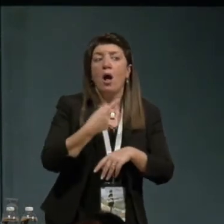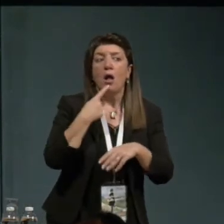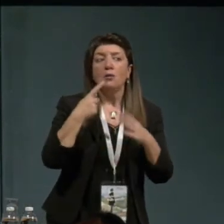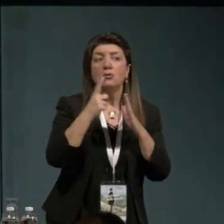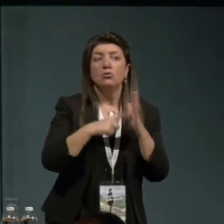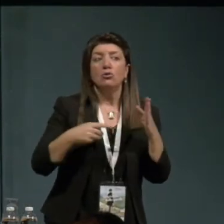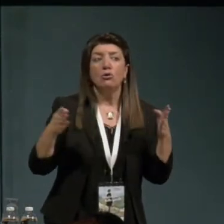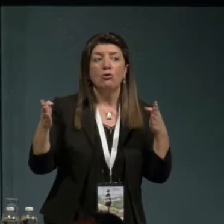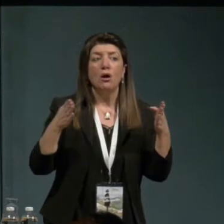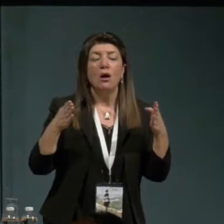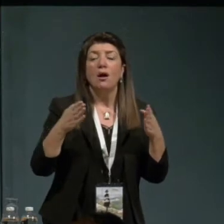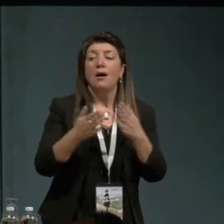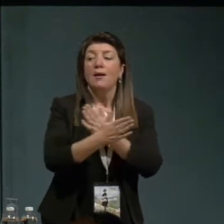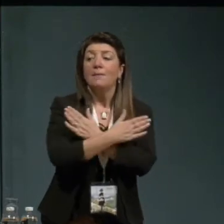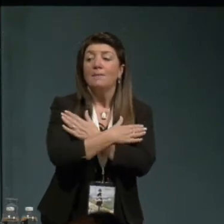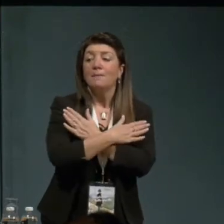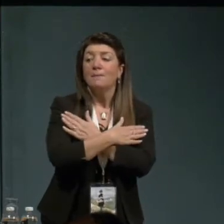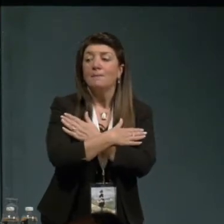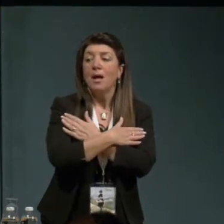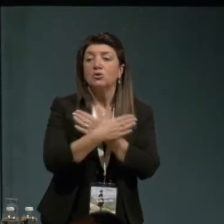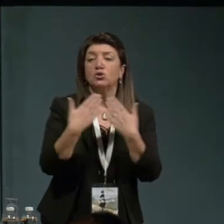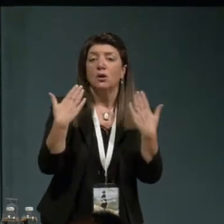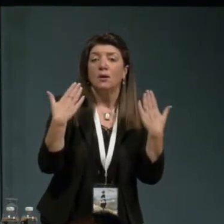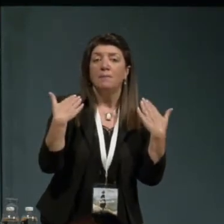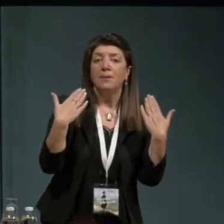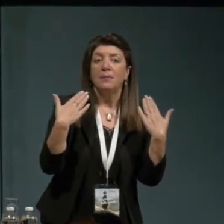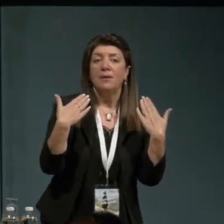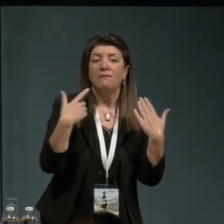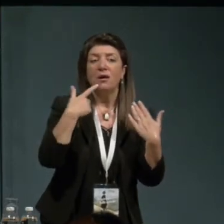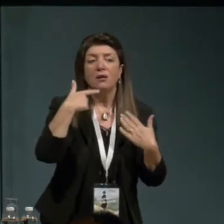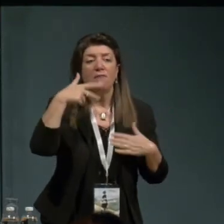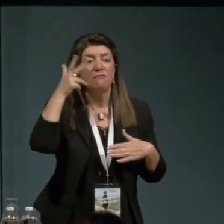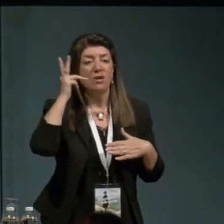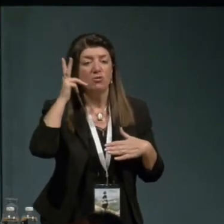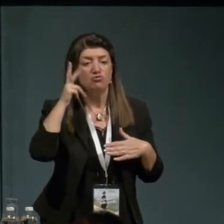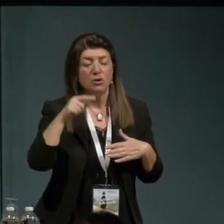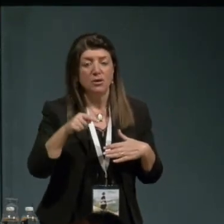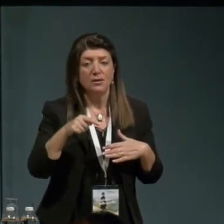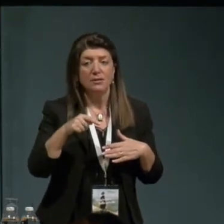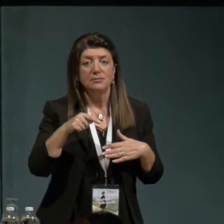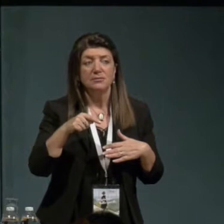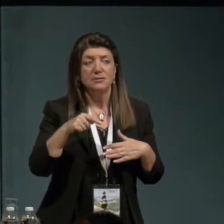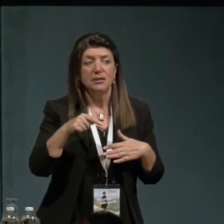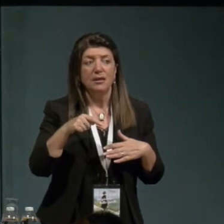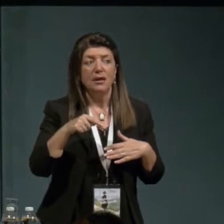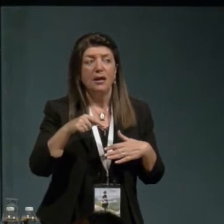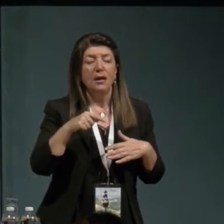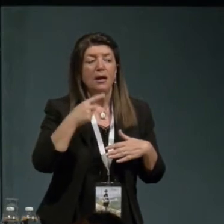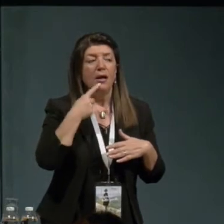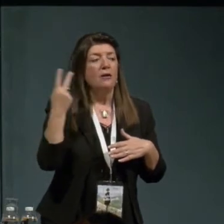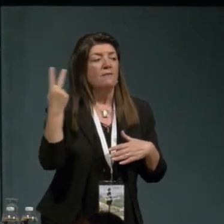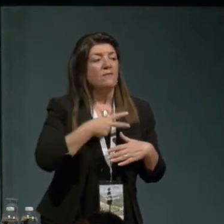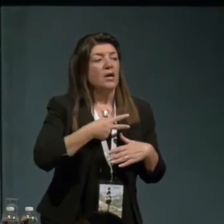primavera francese. E assume soprattutto tre temi, tre temi